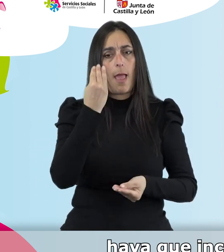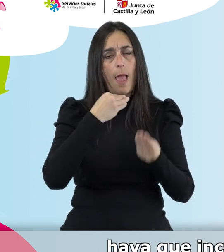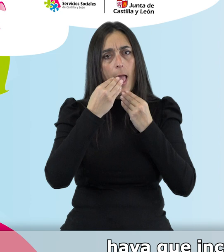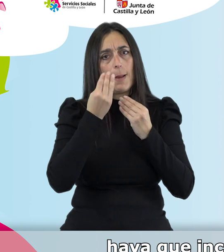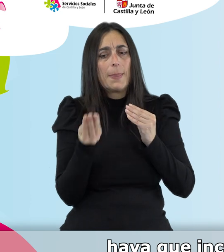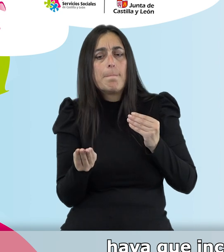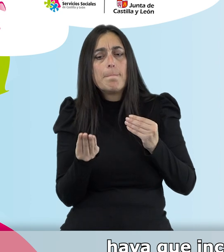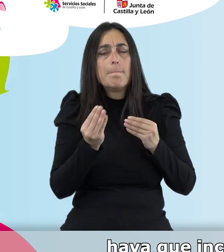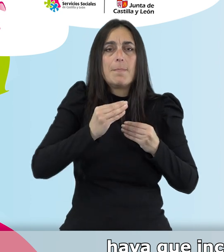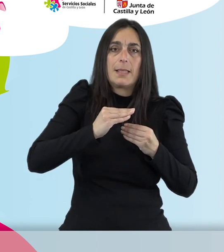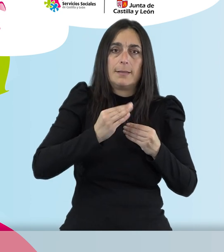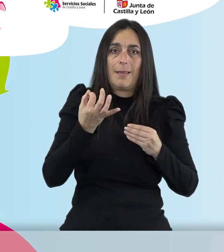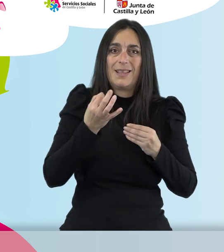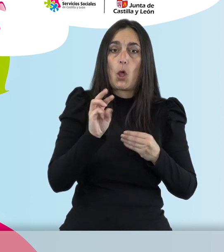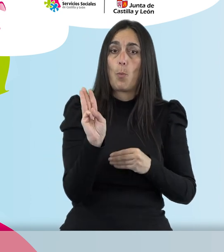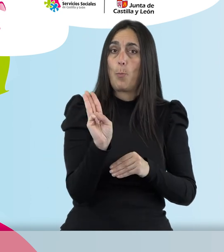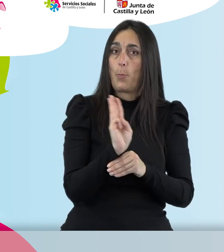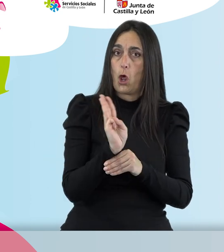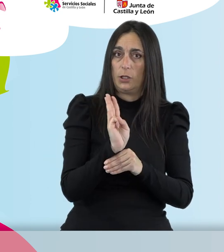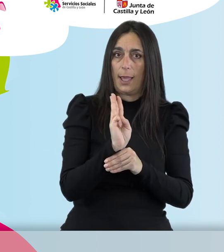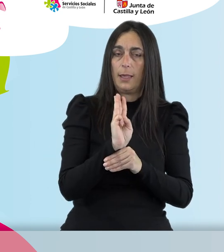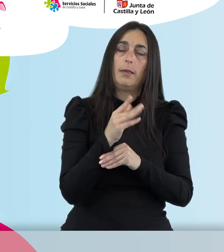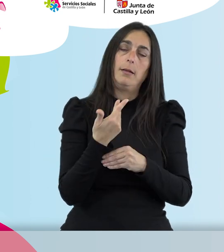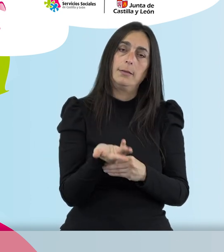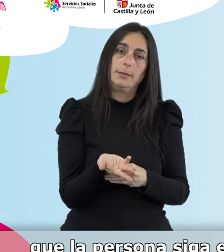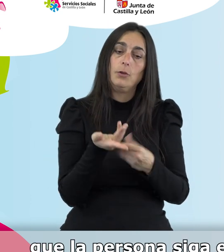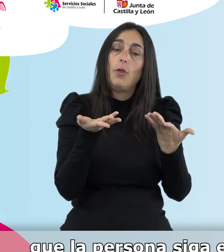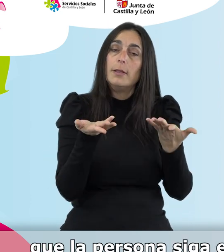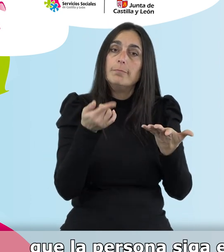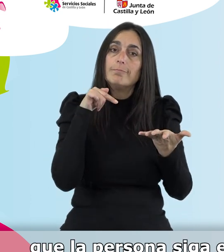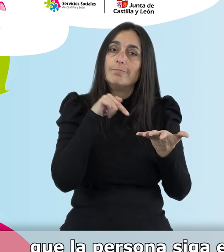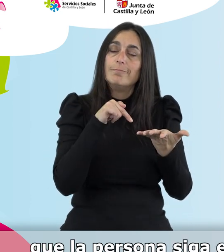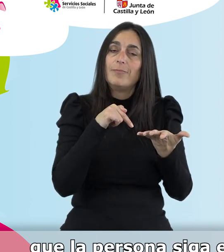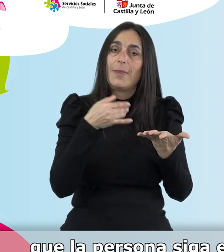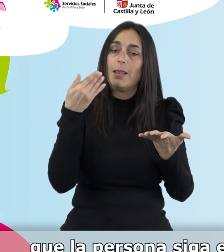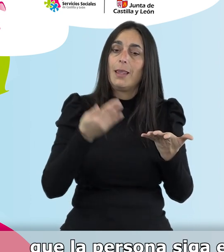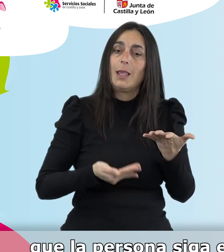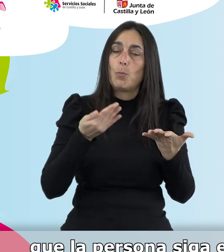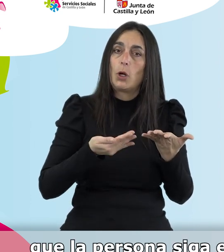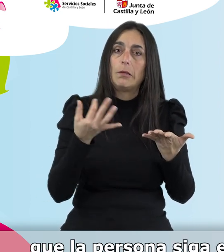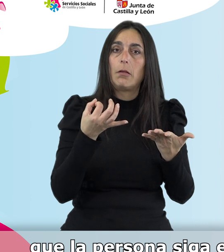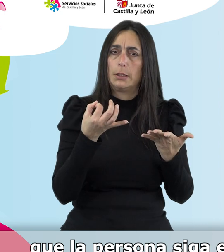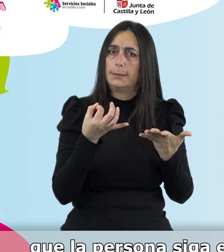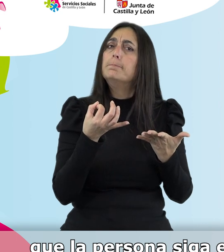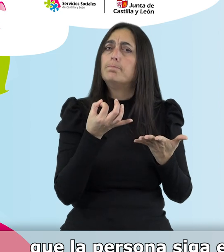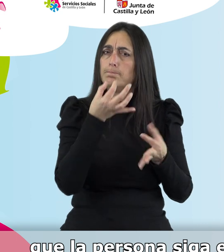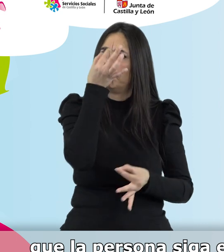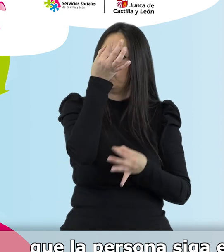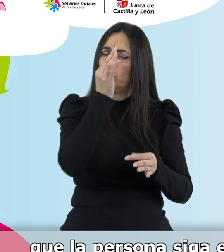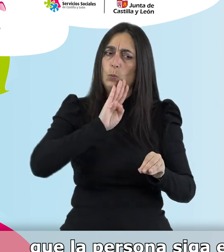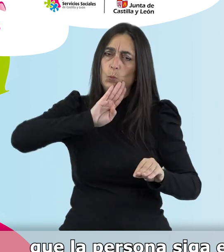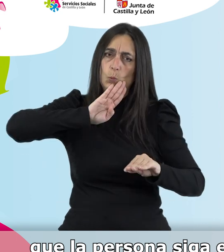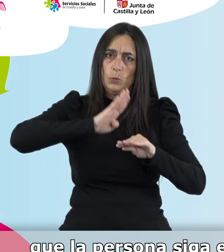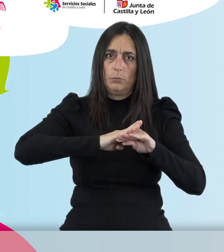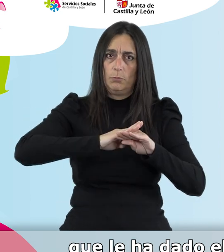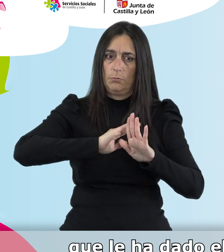alimentación en proteínas. Por lo tanto, es muy importante que la persona siga escrupulosamente